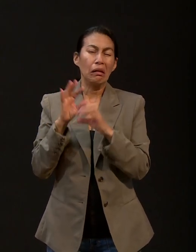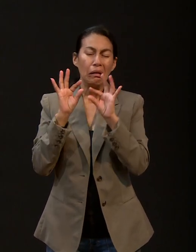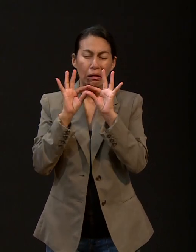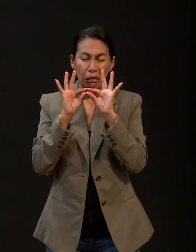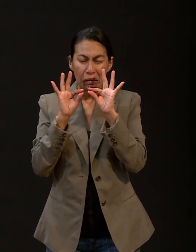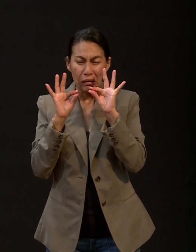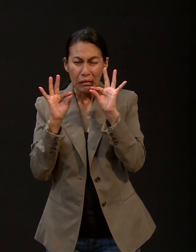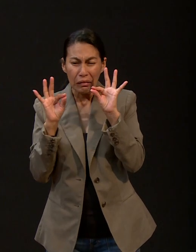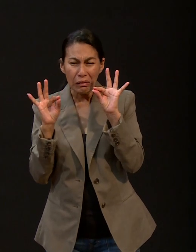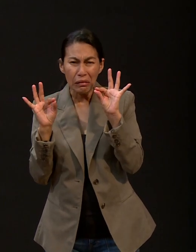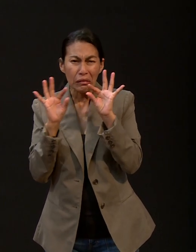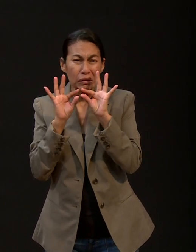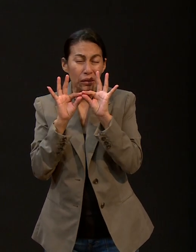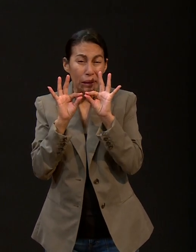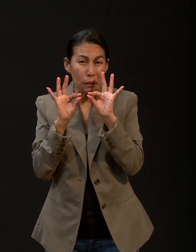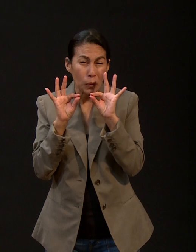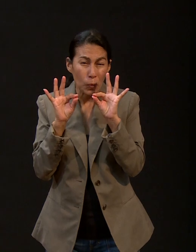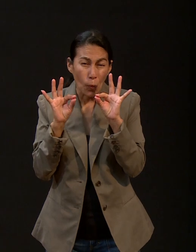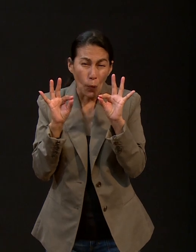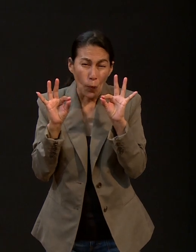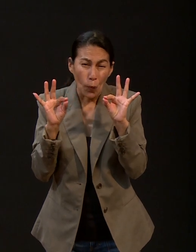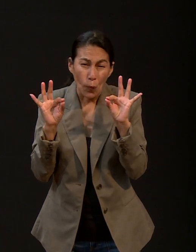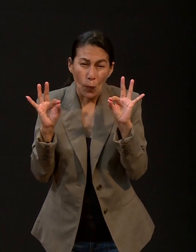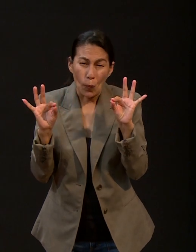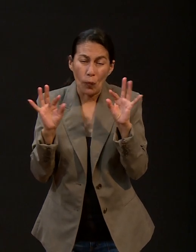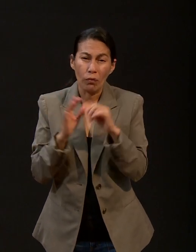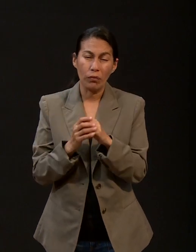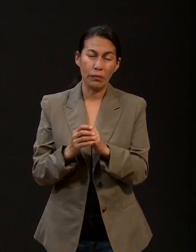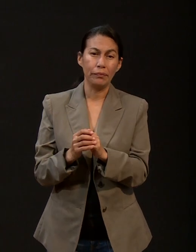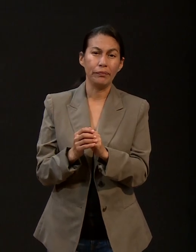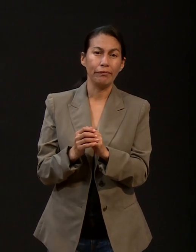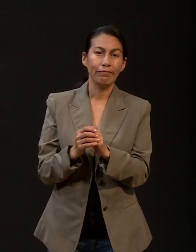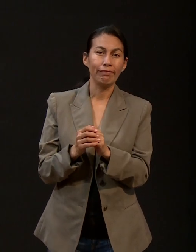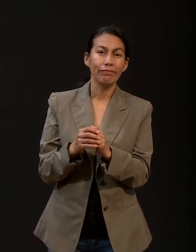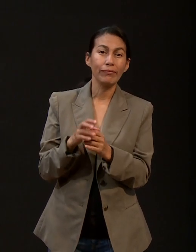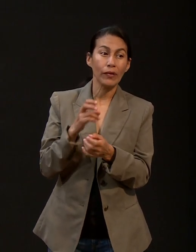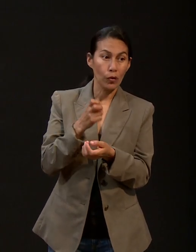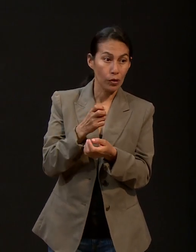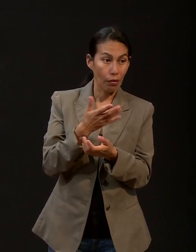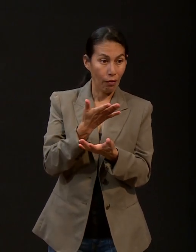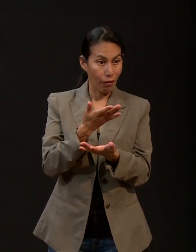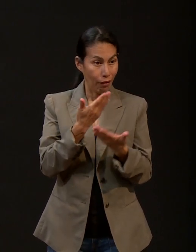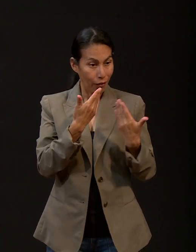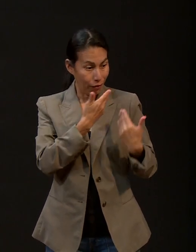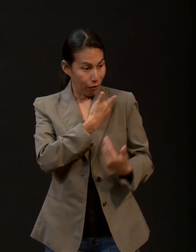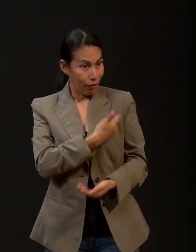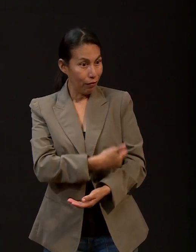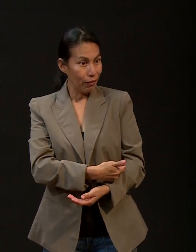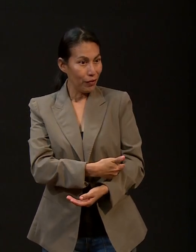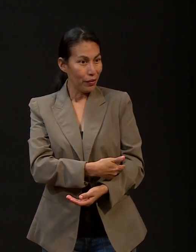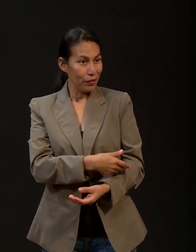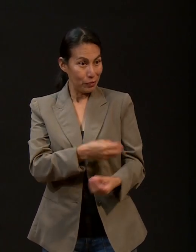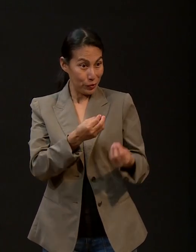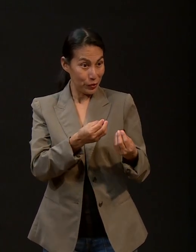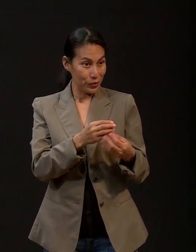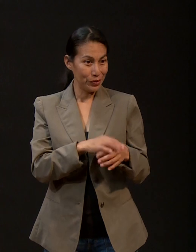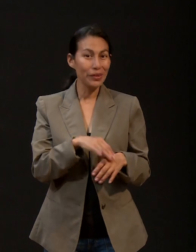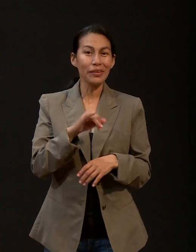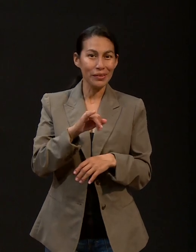porque lo sientes largo y abundante. Todo lo contrario. Y recuerdo que le decía a mamá, mi mamá le